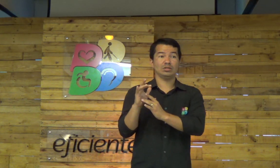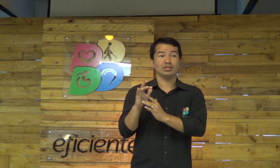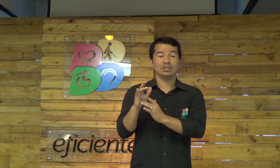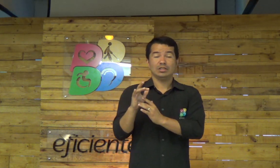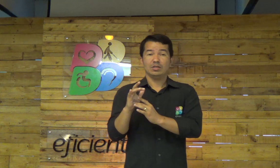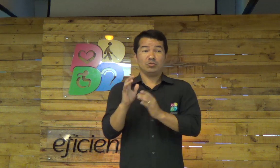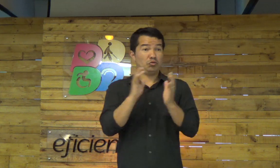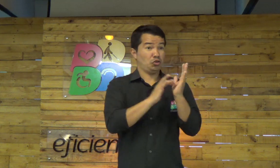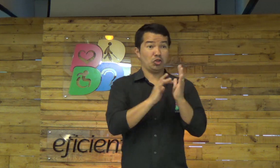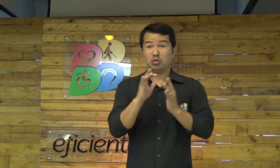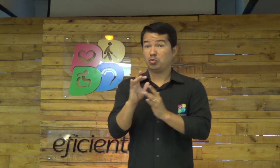Em qual Jesus?